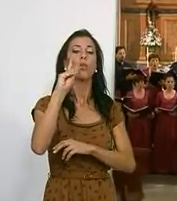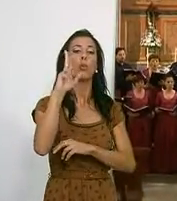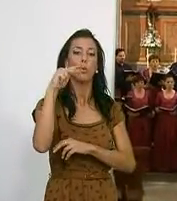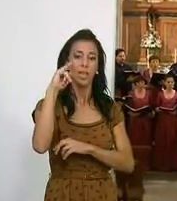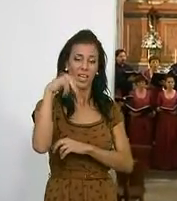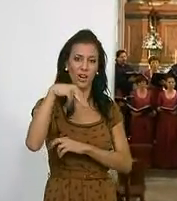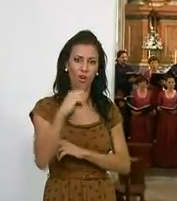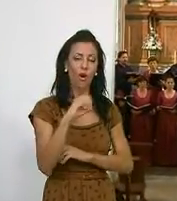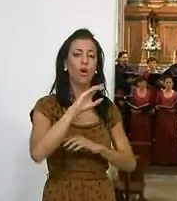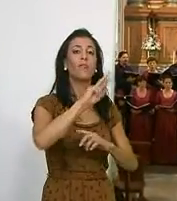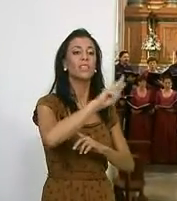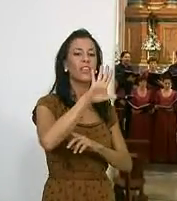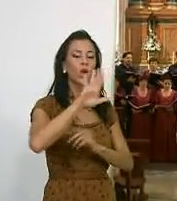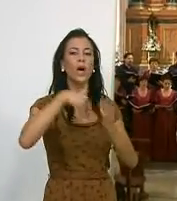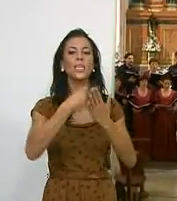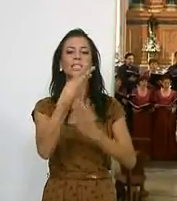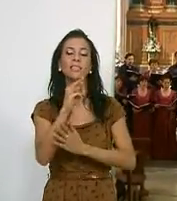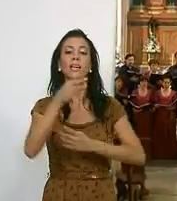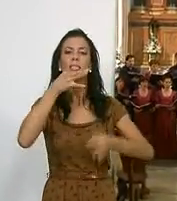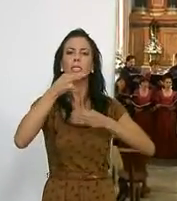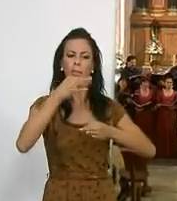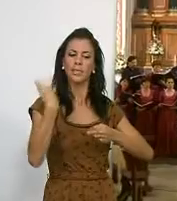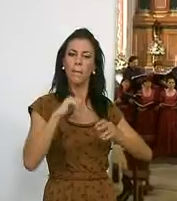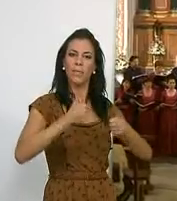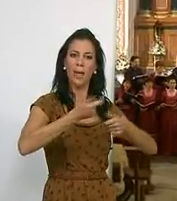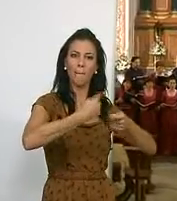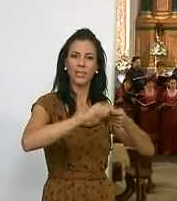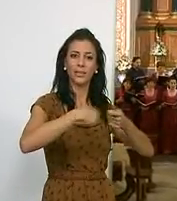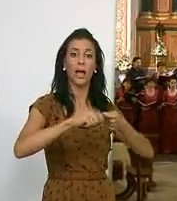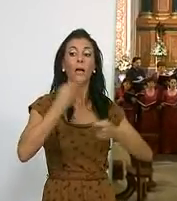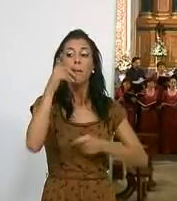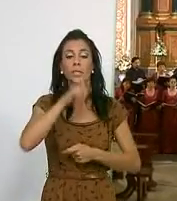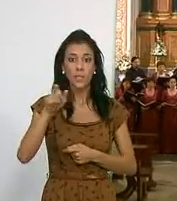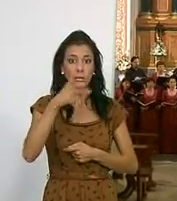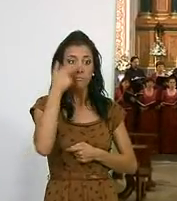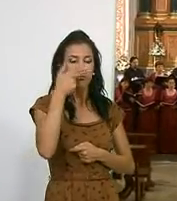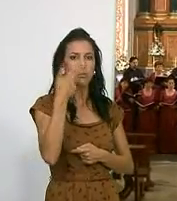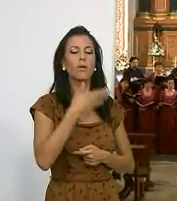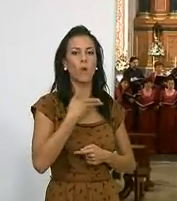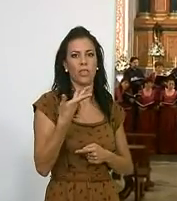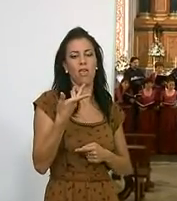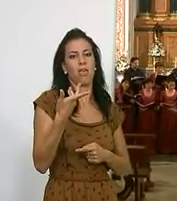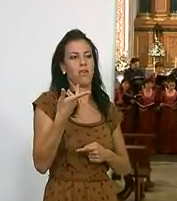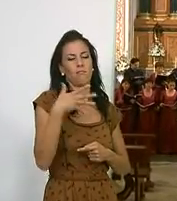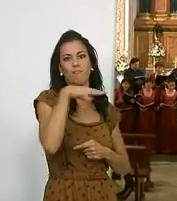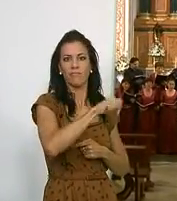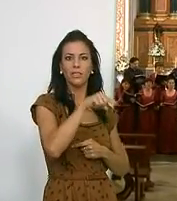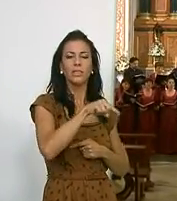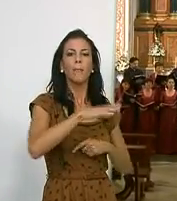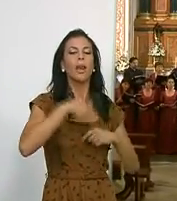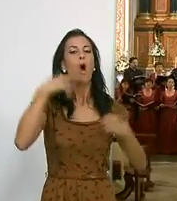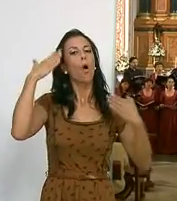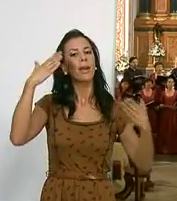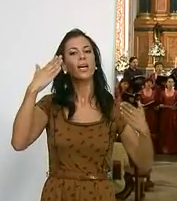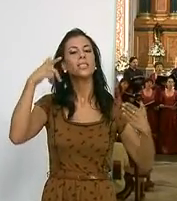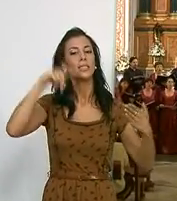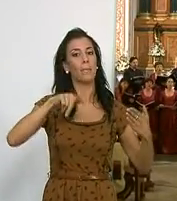25 al 30 de septiembre, han sido puestas a la venta para quienes piensen asistir a este encuentro que homenajea